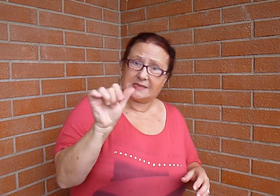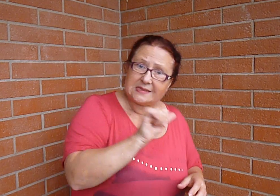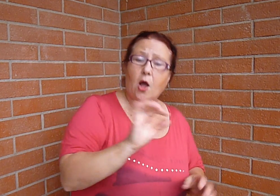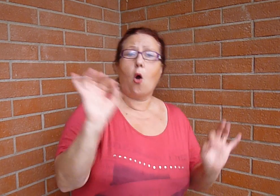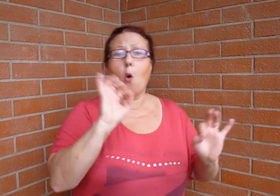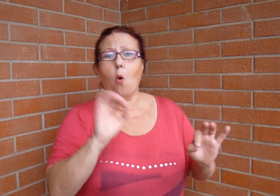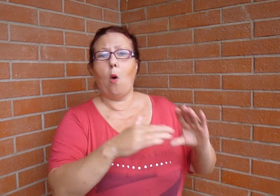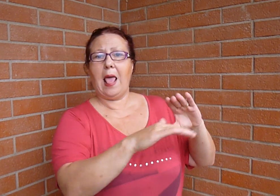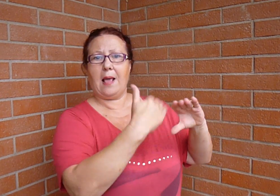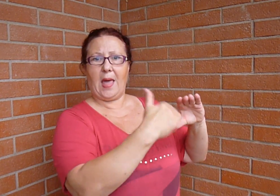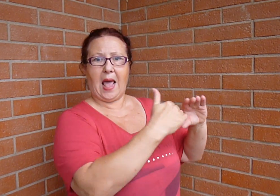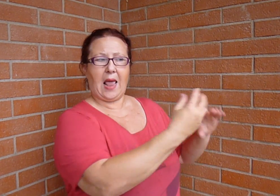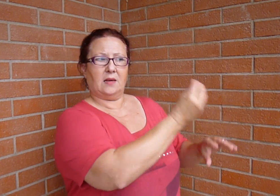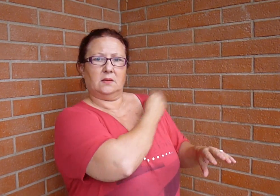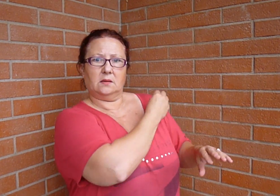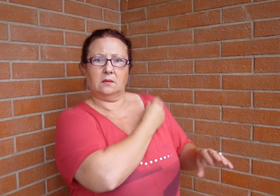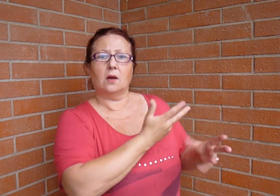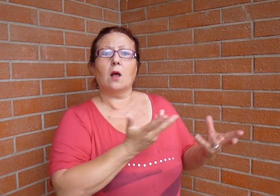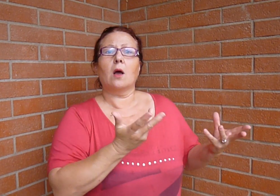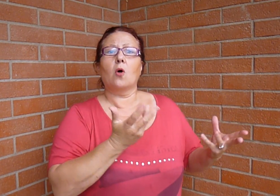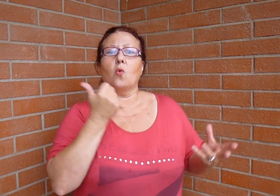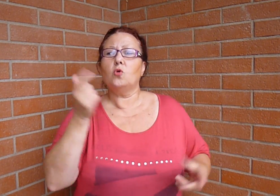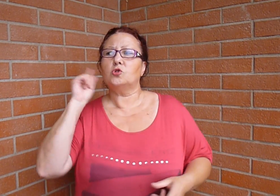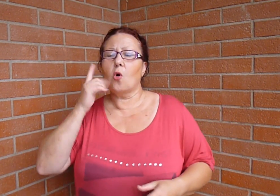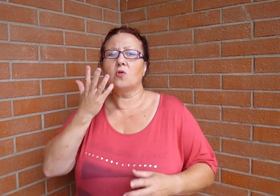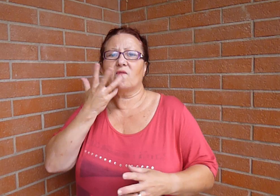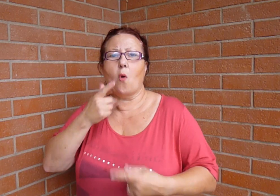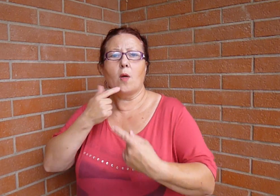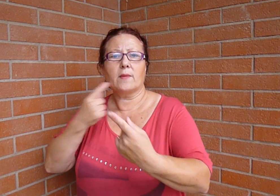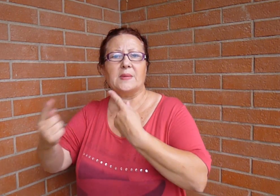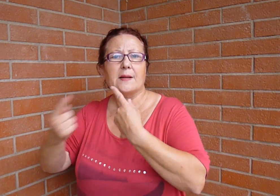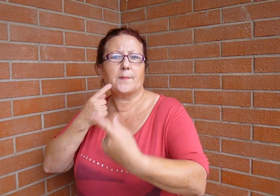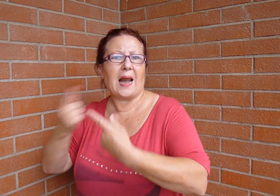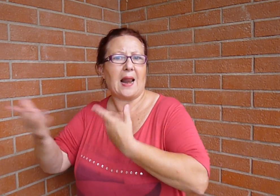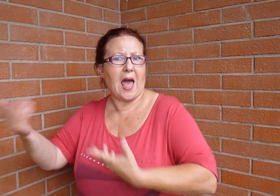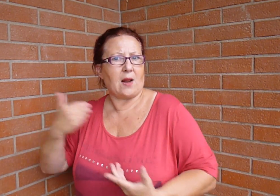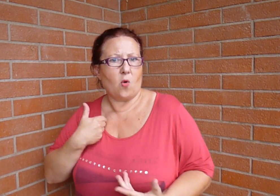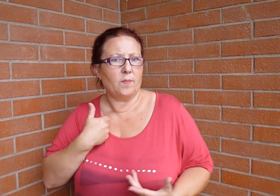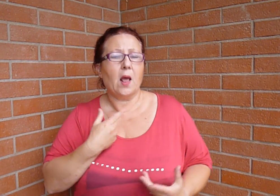Så är det så in Som en bra tala vad.